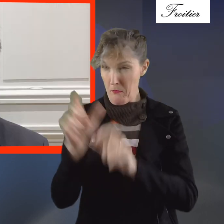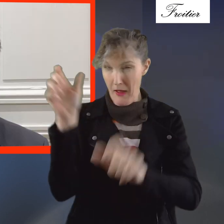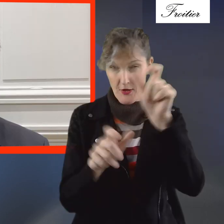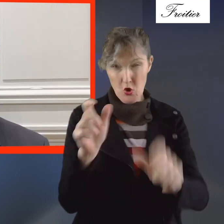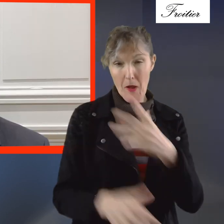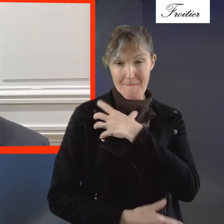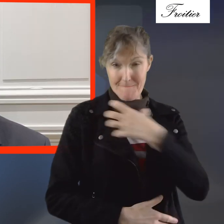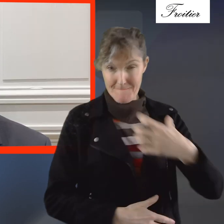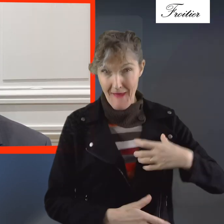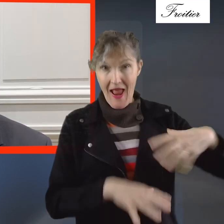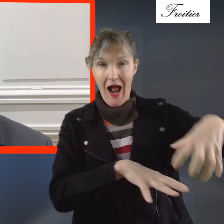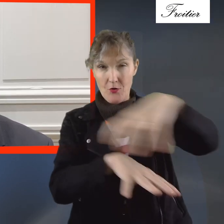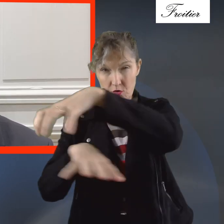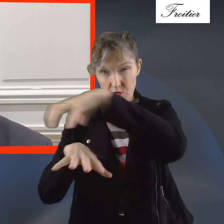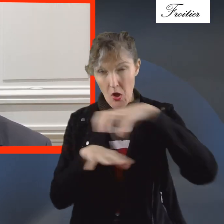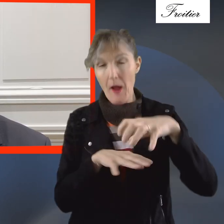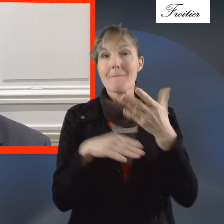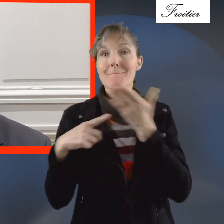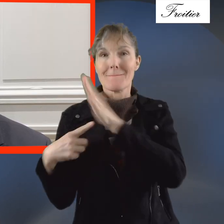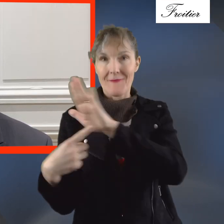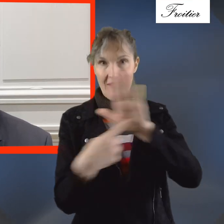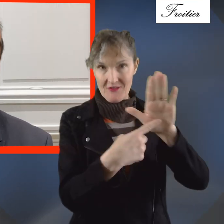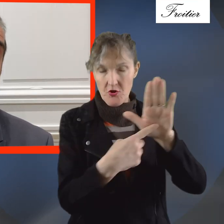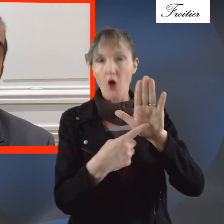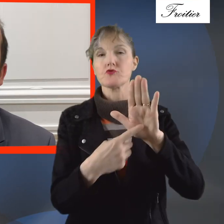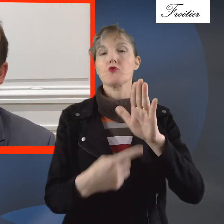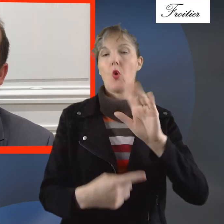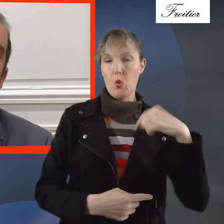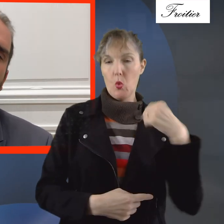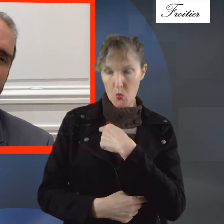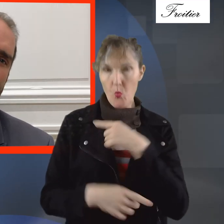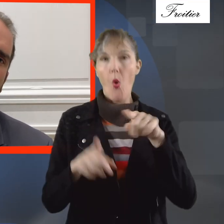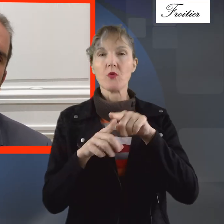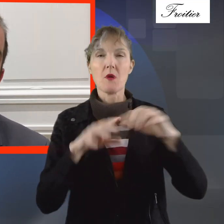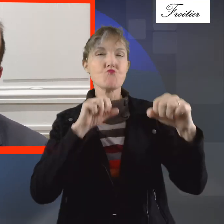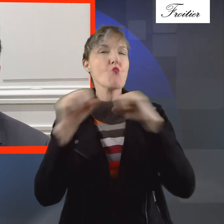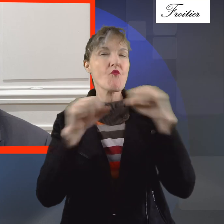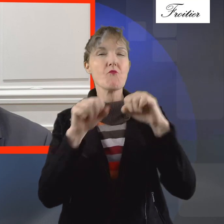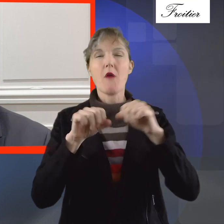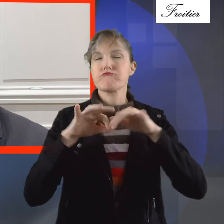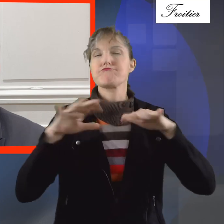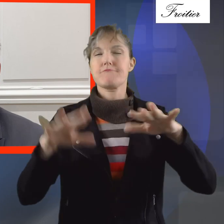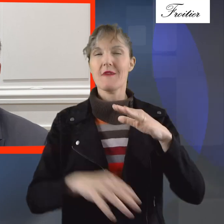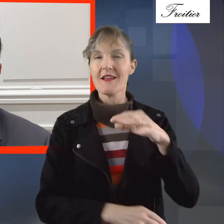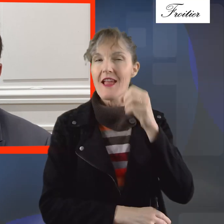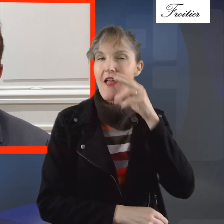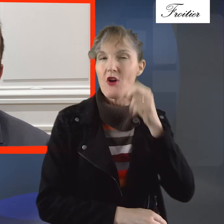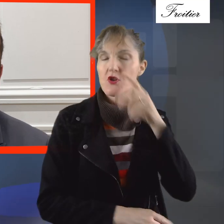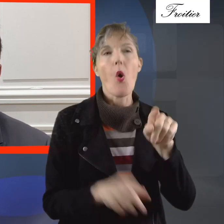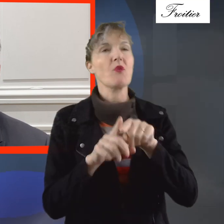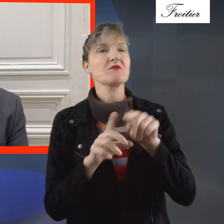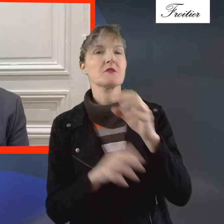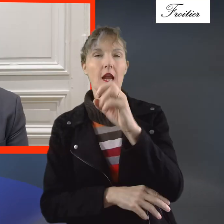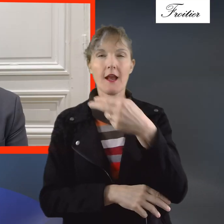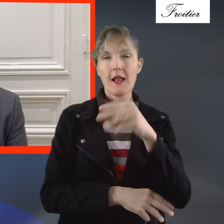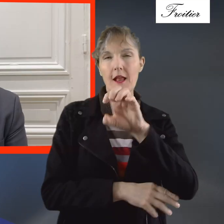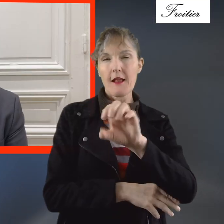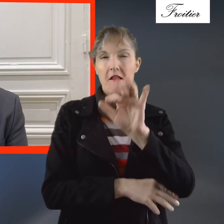nous présenter, présenter le mouvement évangélique, expliquer ce qu'est le CNEF en deux mots. On a des retours